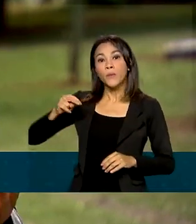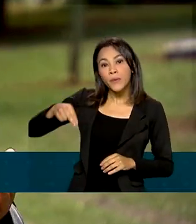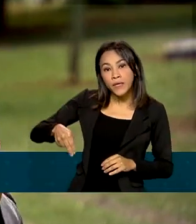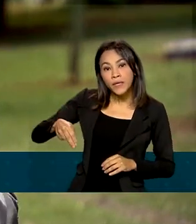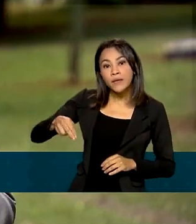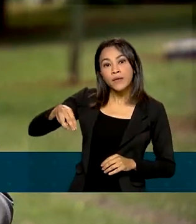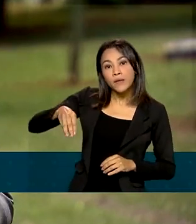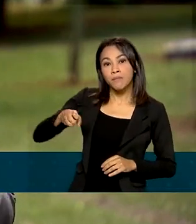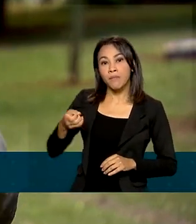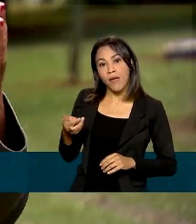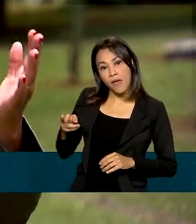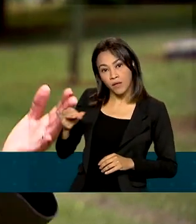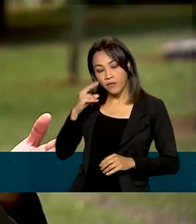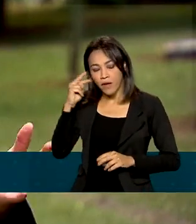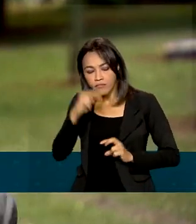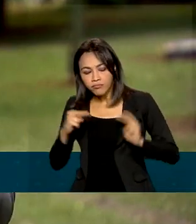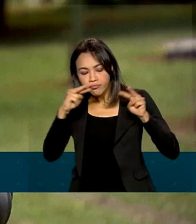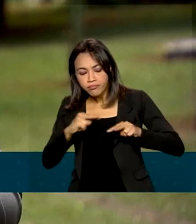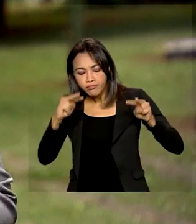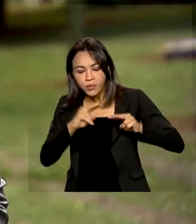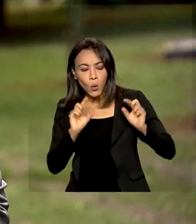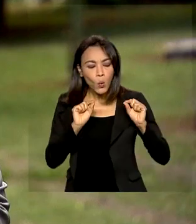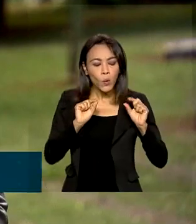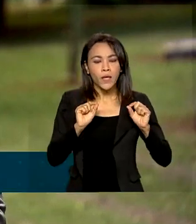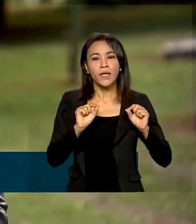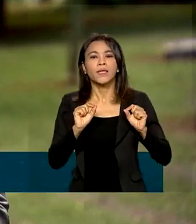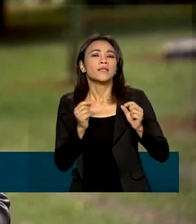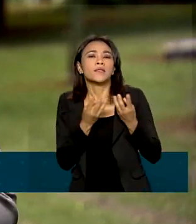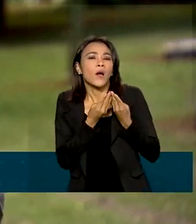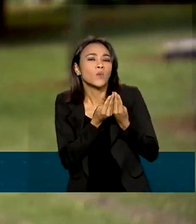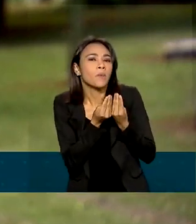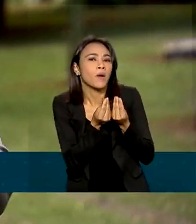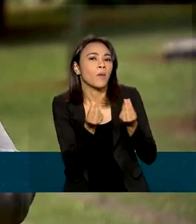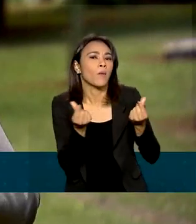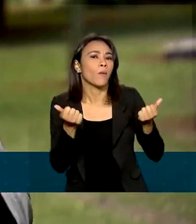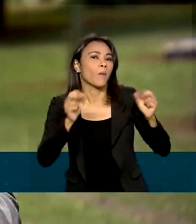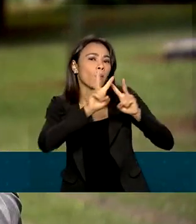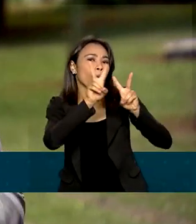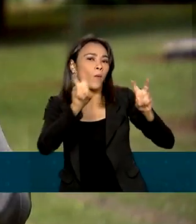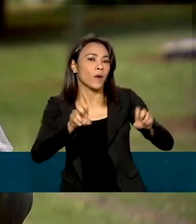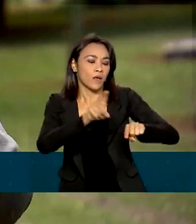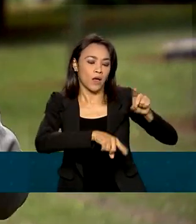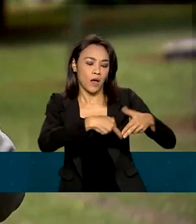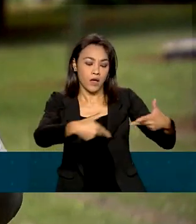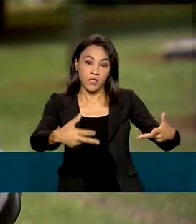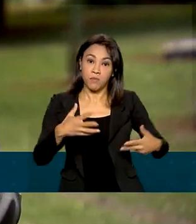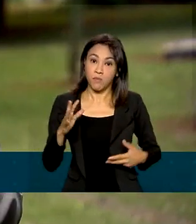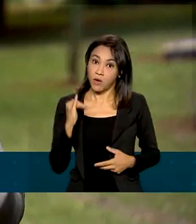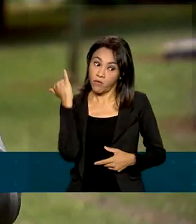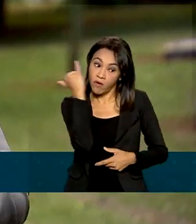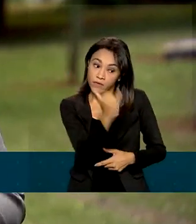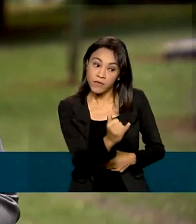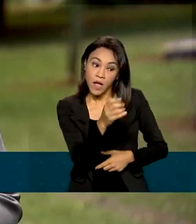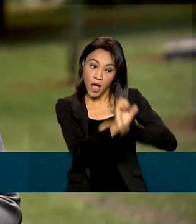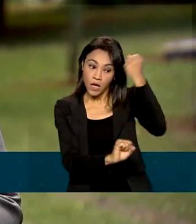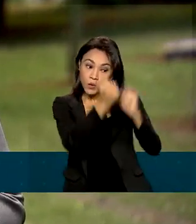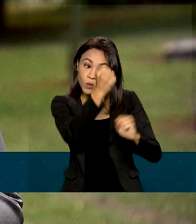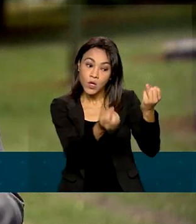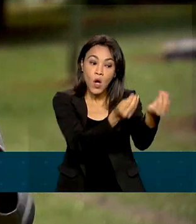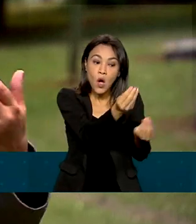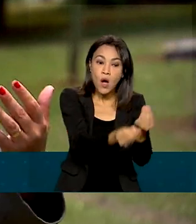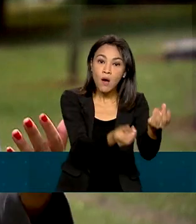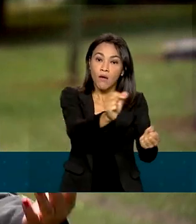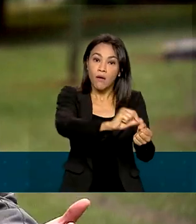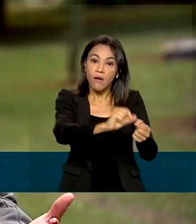observado em relação à segurança e qualidade dos produtos. Mas não vai mais indicar como que os fabricantes devem fazer isso.